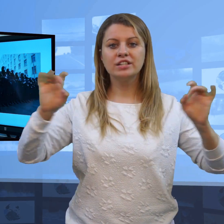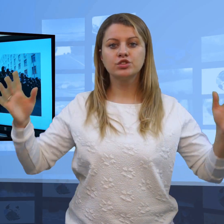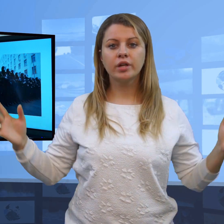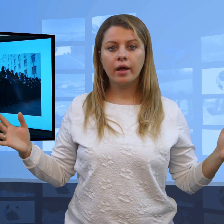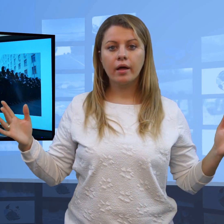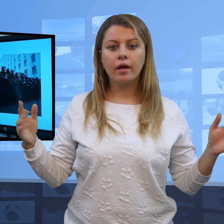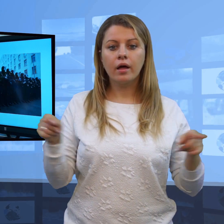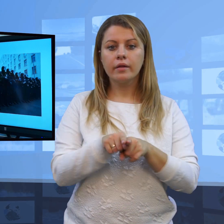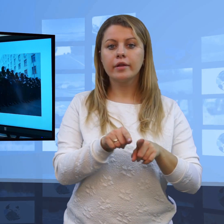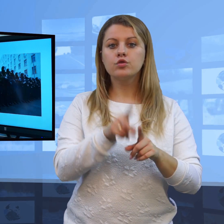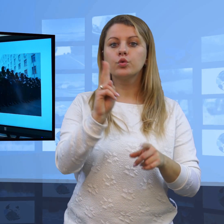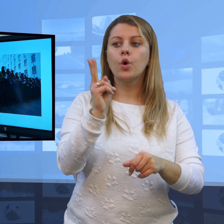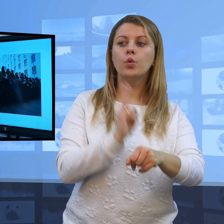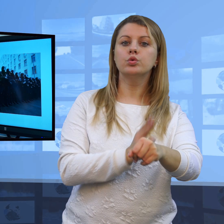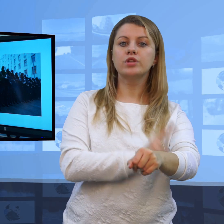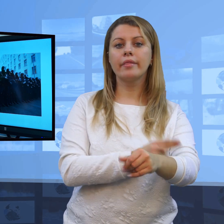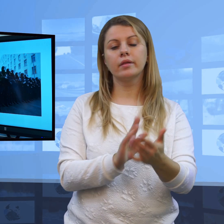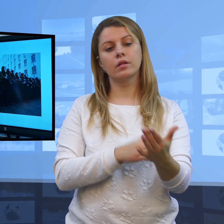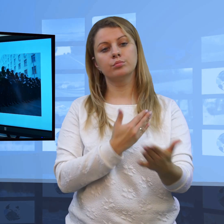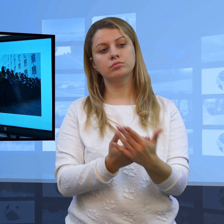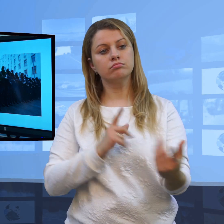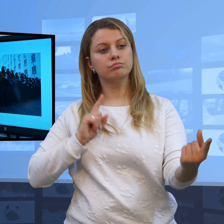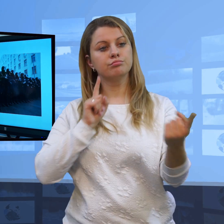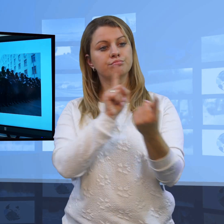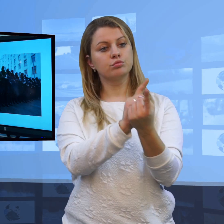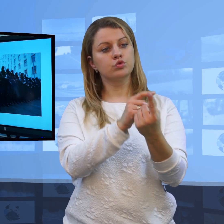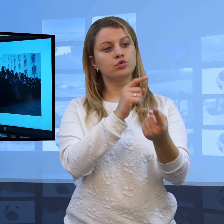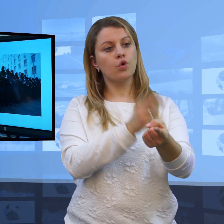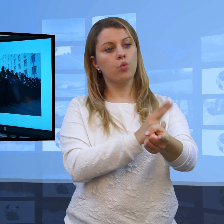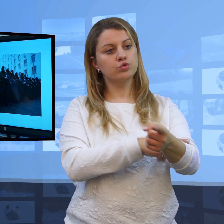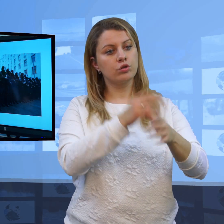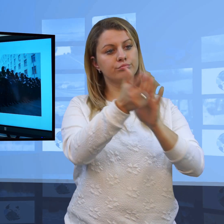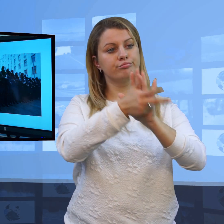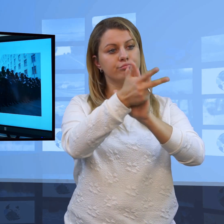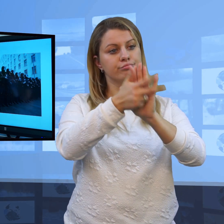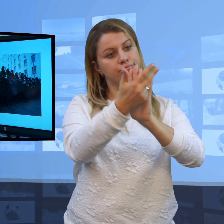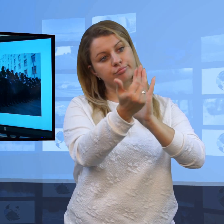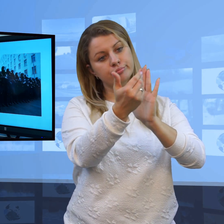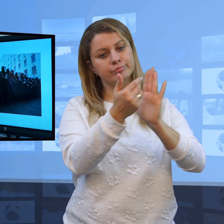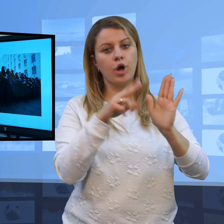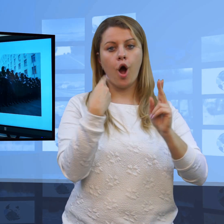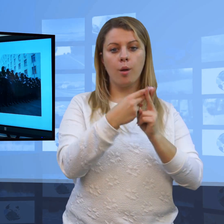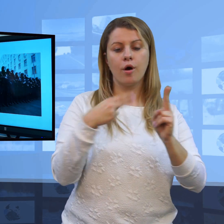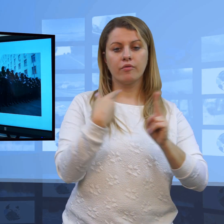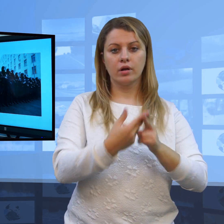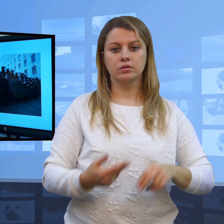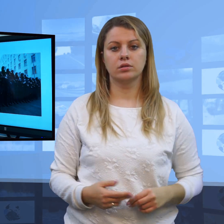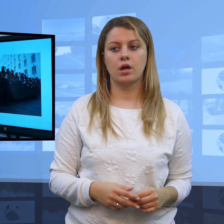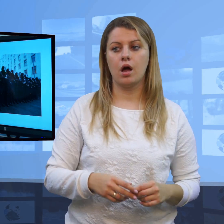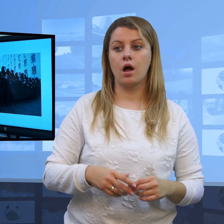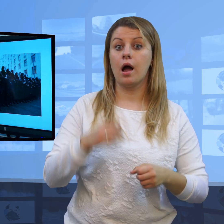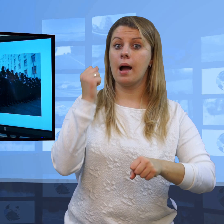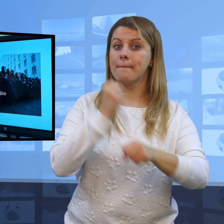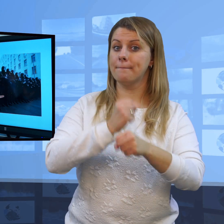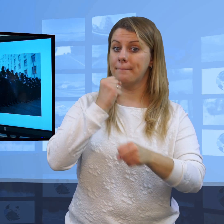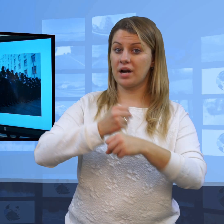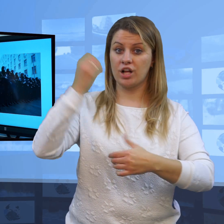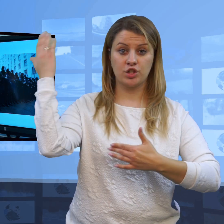urzędników, wszelkiego rodzaju, którzy są w pracy. Jeżeli są po pracy, zupełnie co innego. Są osobą